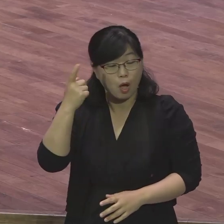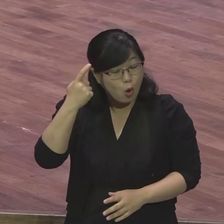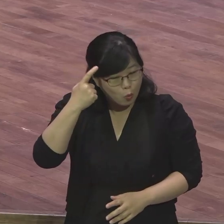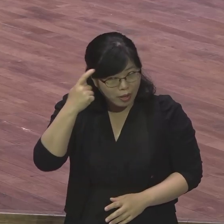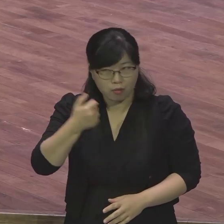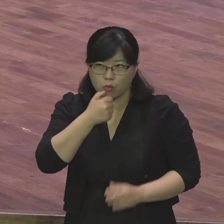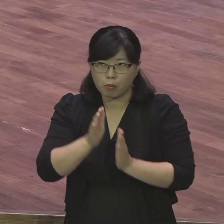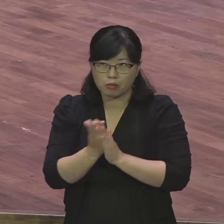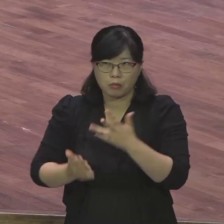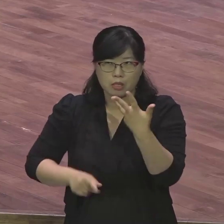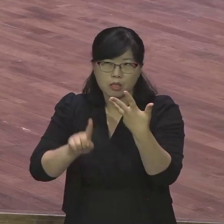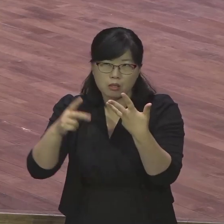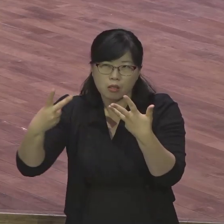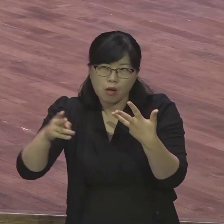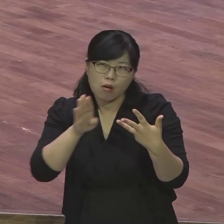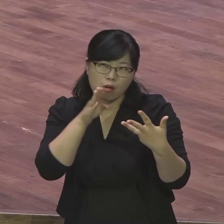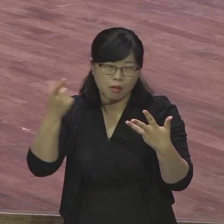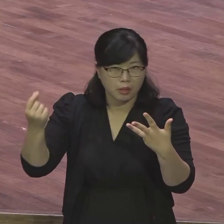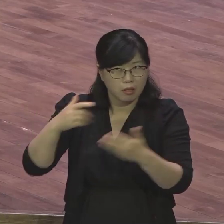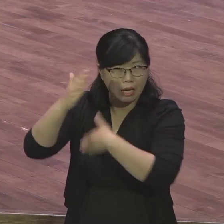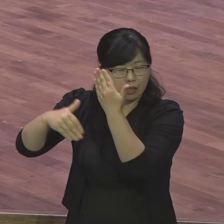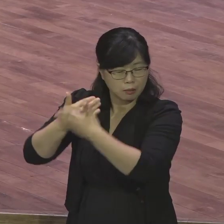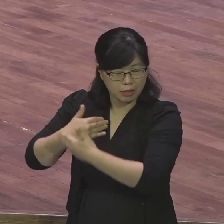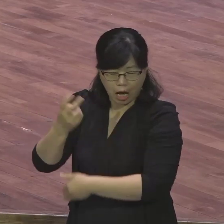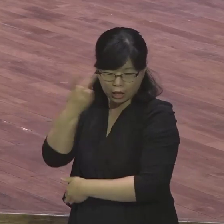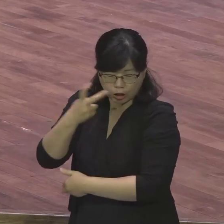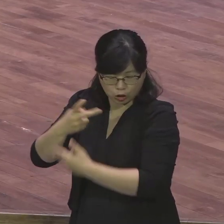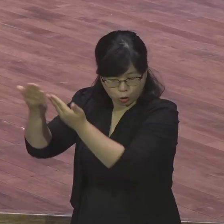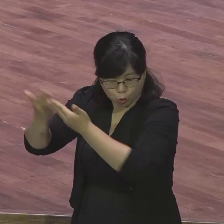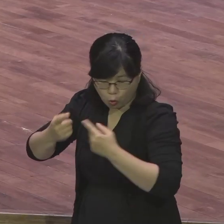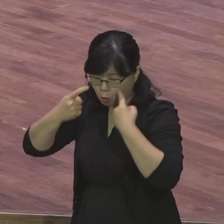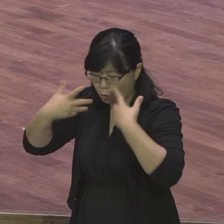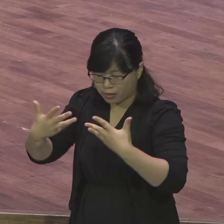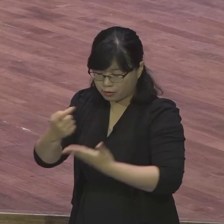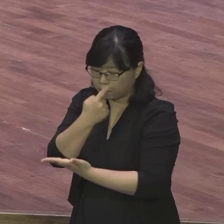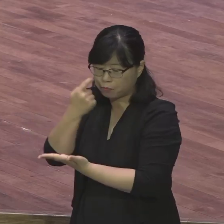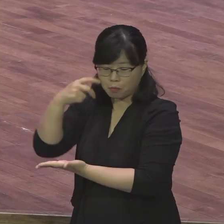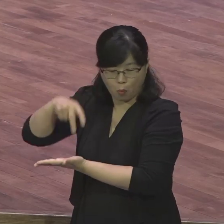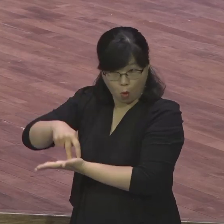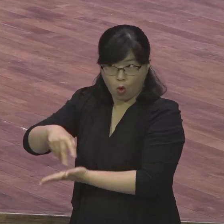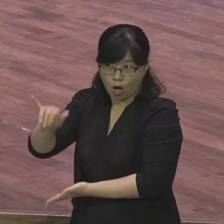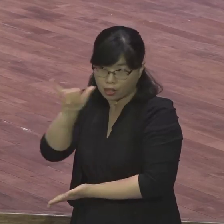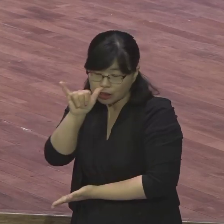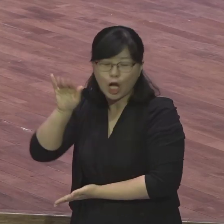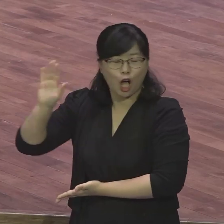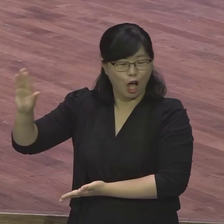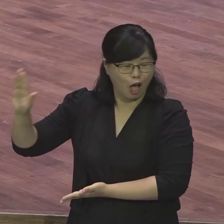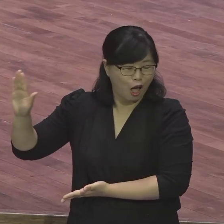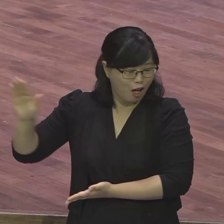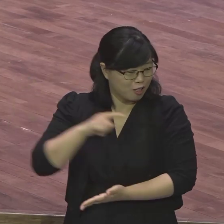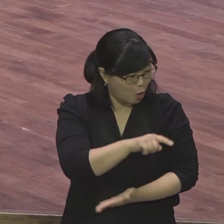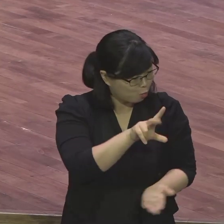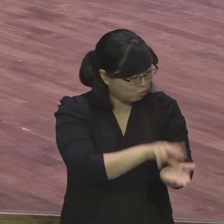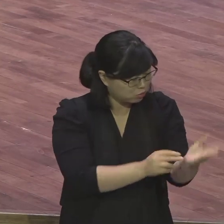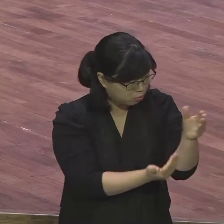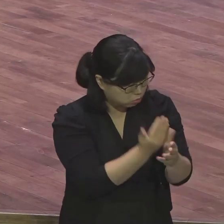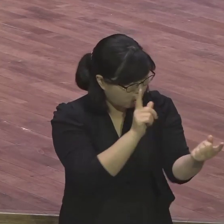이게 뭐야 완전히 해방된 완전히 보장된 인생이다. 그런데 그걸